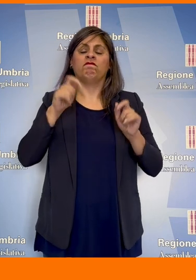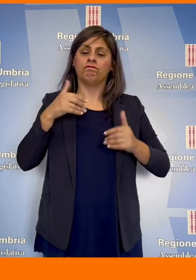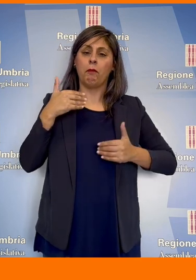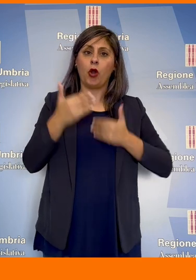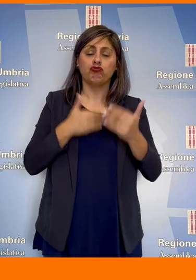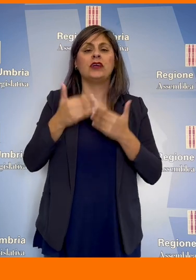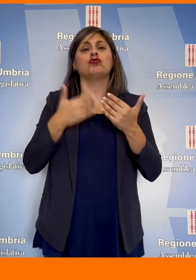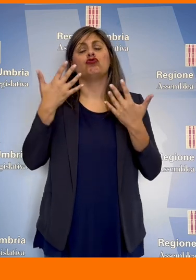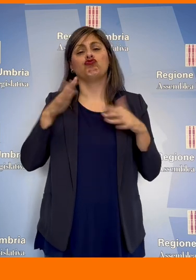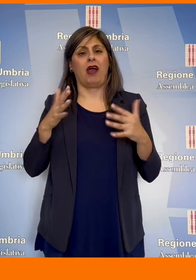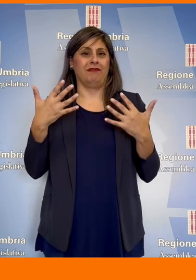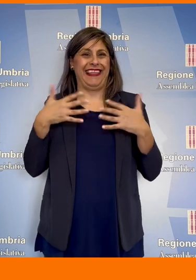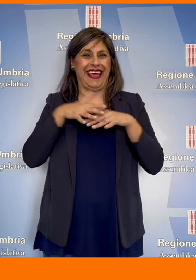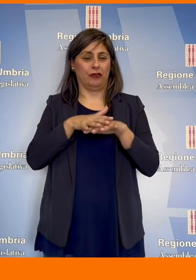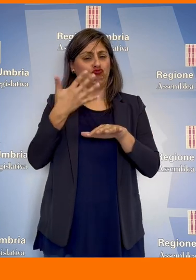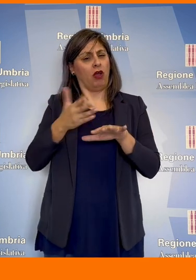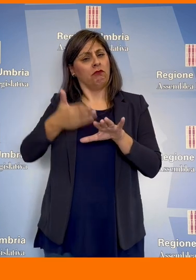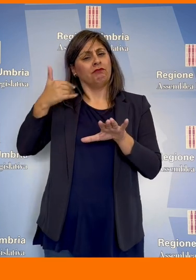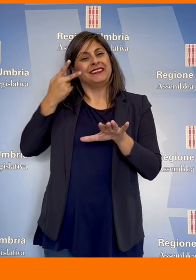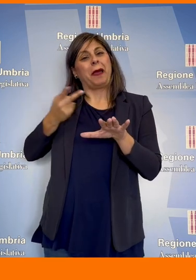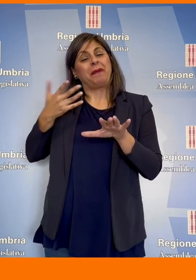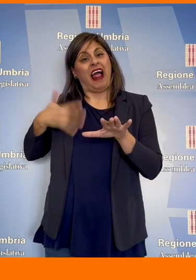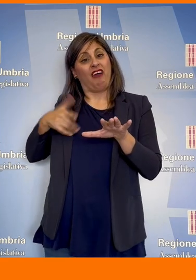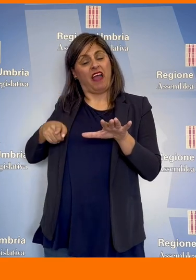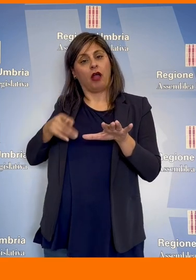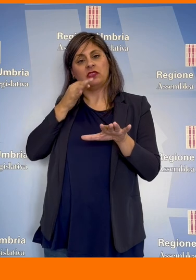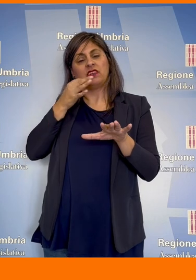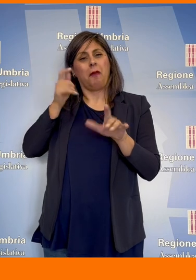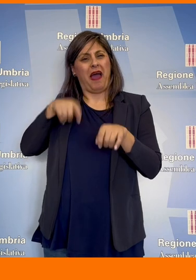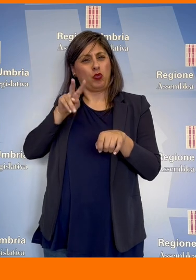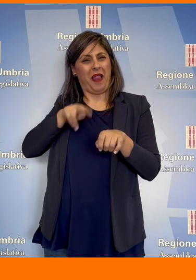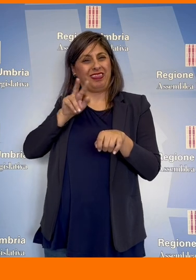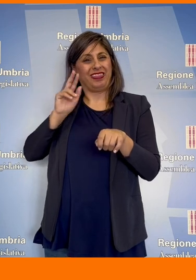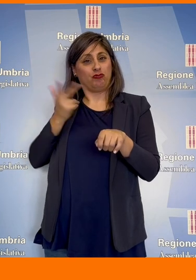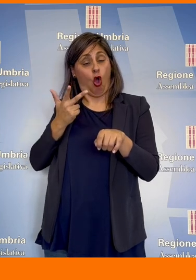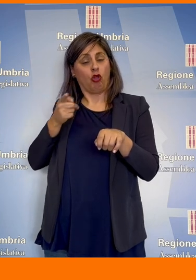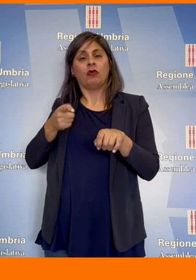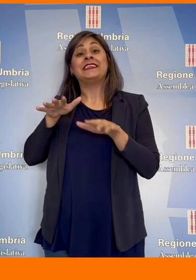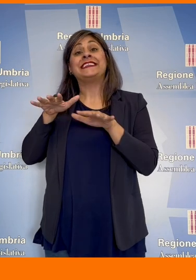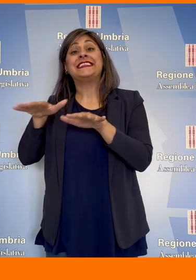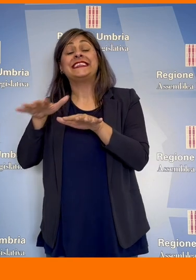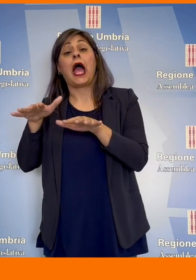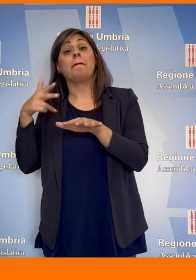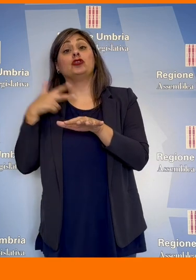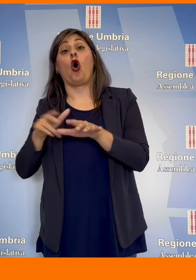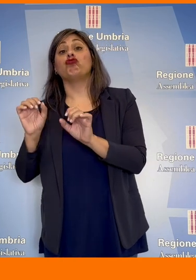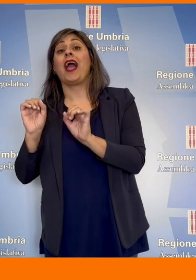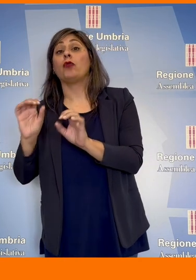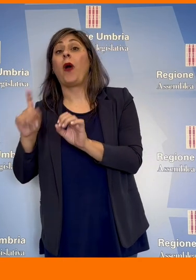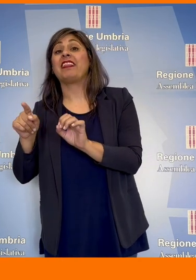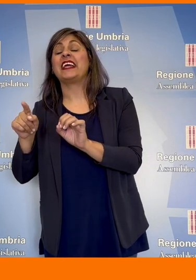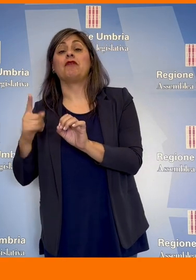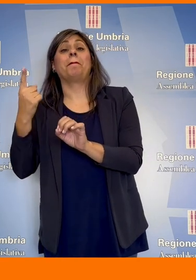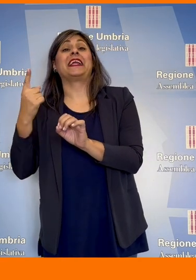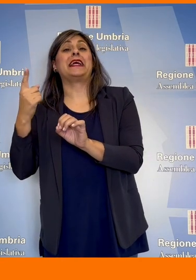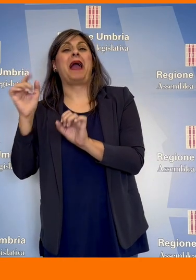integrazione già avviato anni fa in via sperimentale a partire dal 2018 tra i sistemi socio-educativi